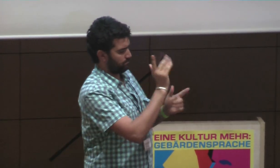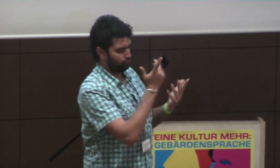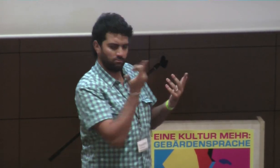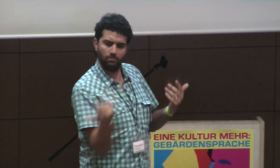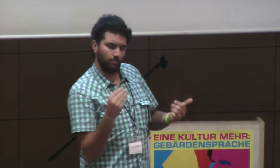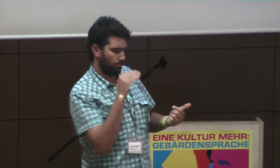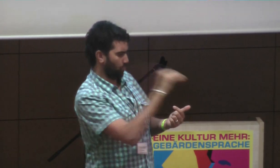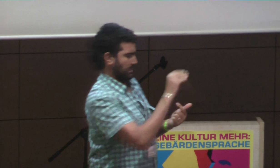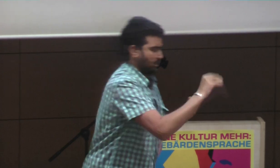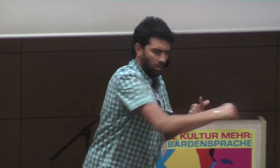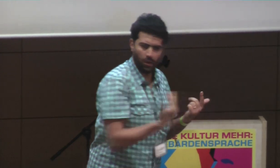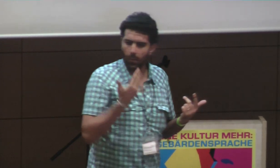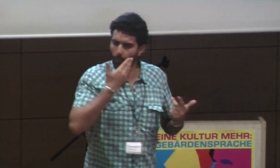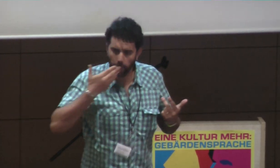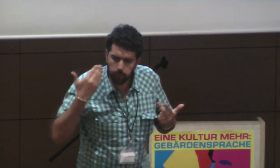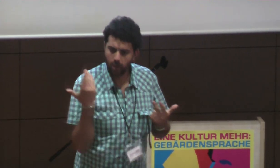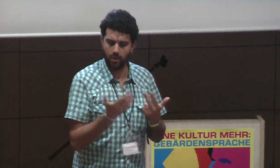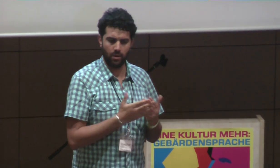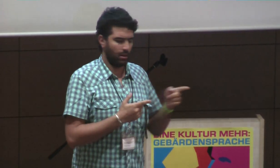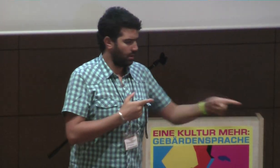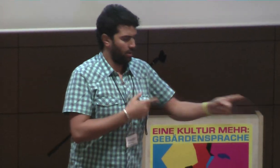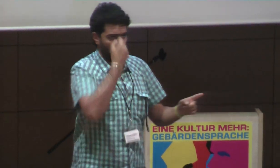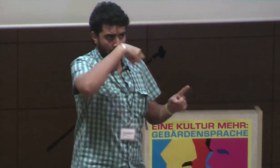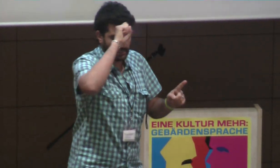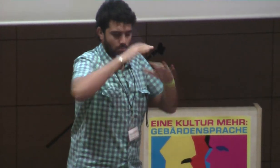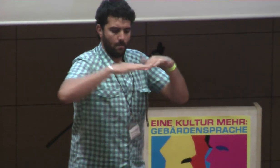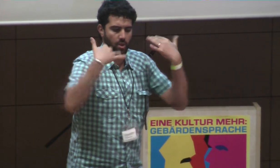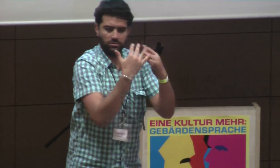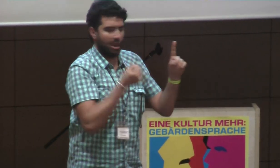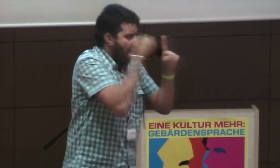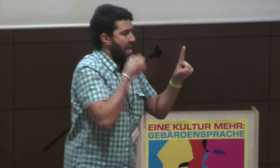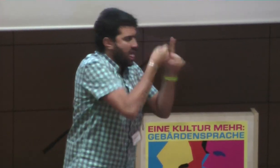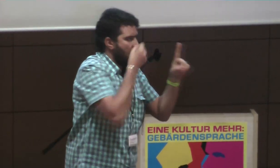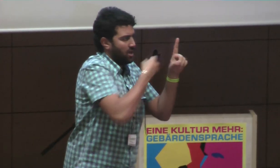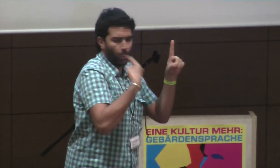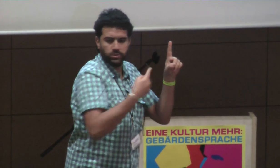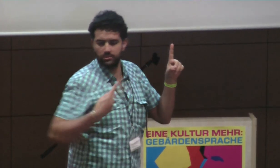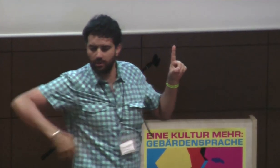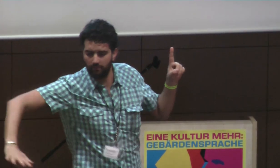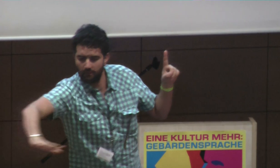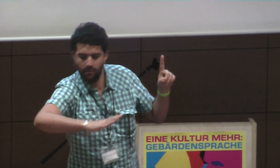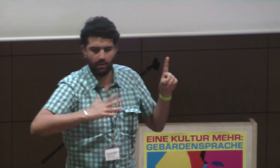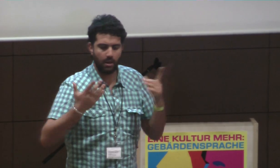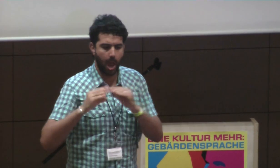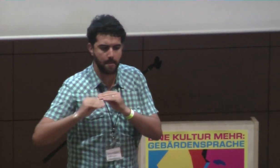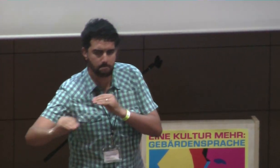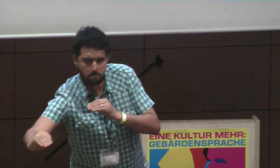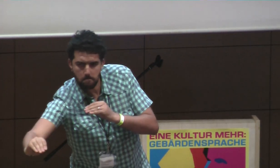Bürgerlosenverbände, und, ähm, warum findet da kein Austausch statt? Also in Berlin, ähm, wird gekämpft und gemacht und getan, und die anderen